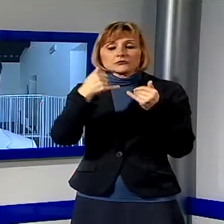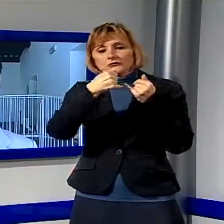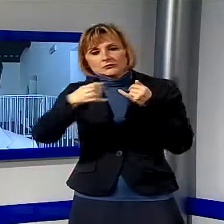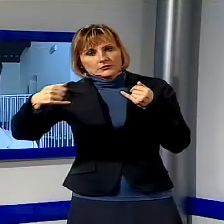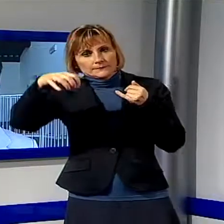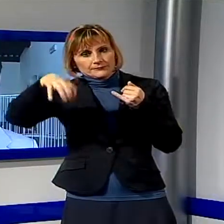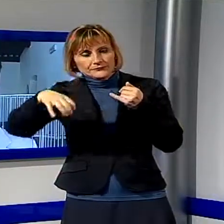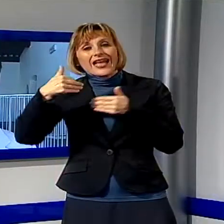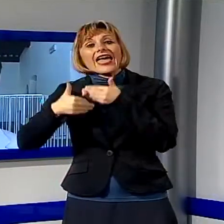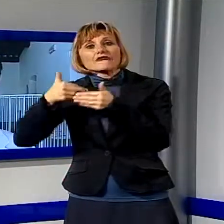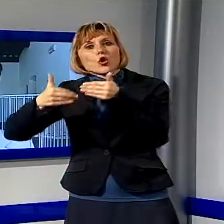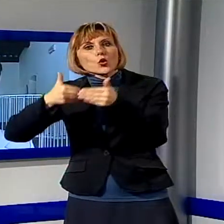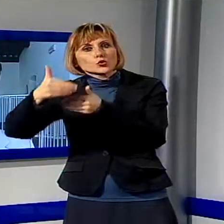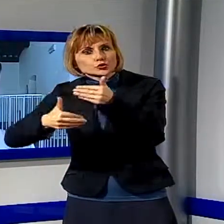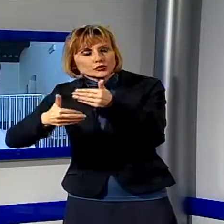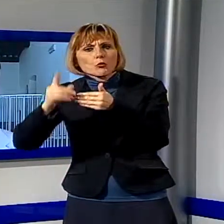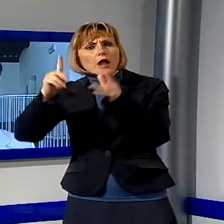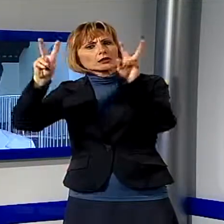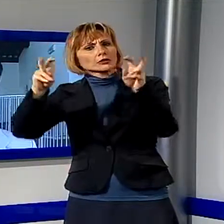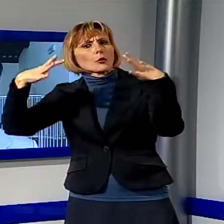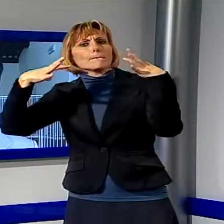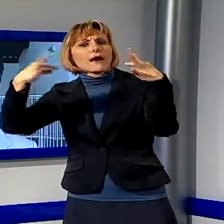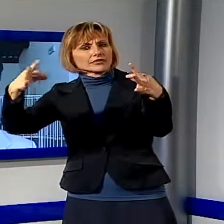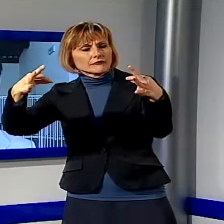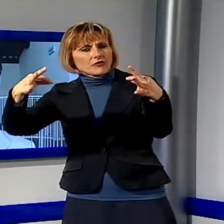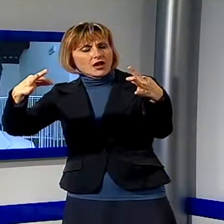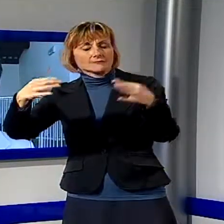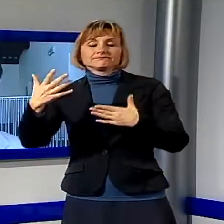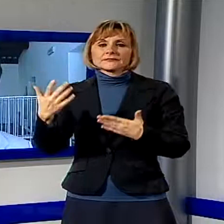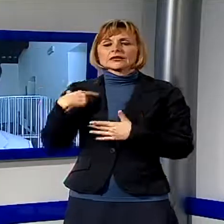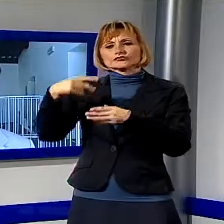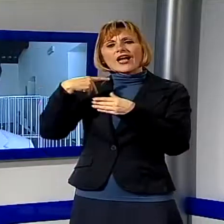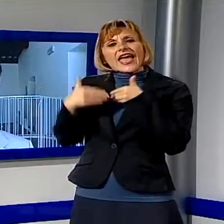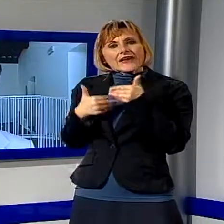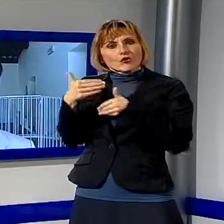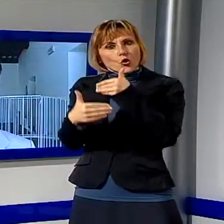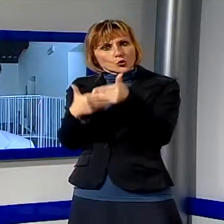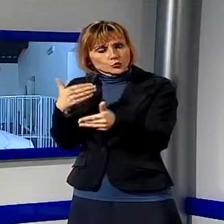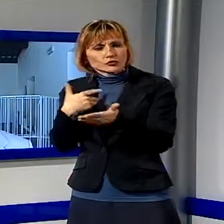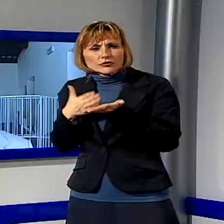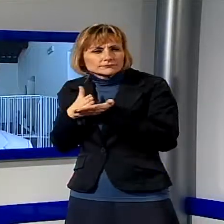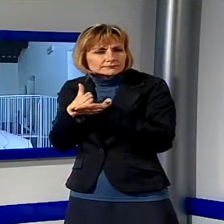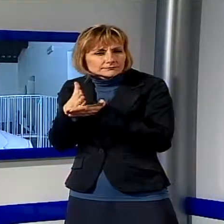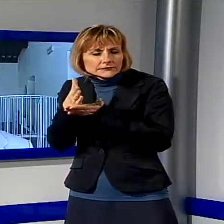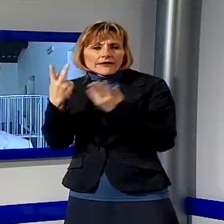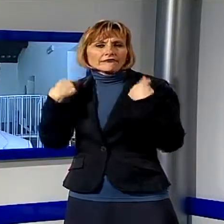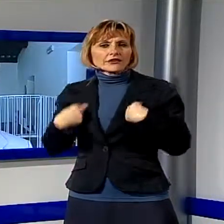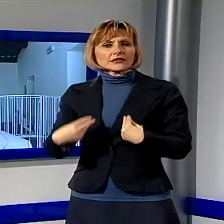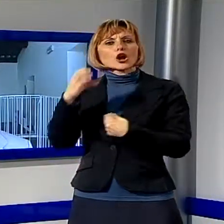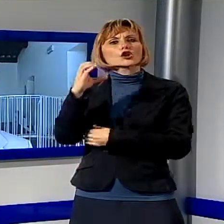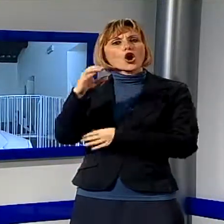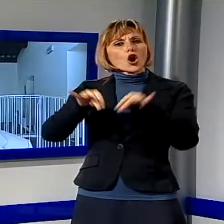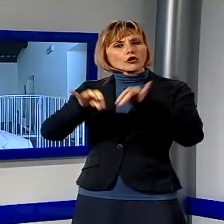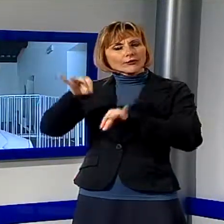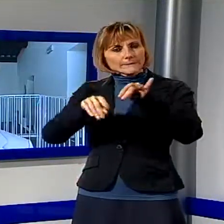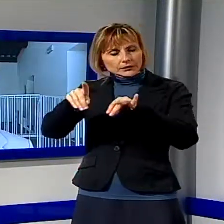di staccata di Evolution che è M Butterfly. Come ho detto, all'interno di Evolution si ripercorre tutta la vita, tutto il lavoro di Cronenberg e quindi si parla anche